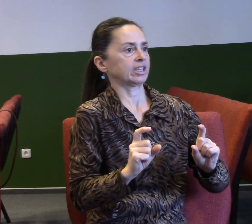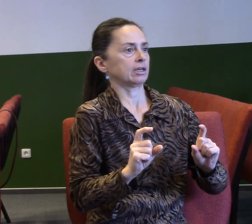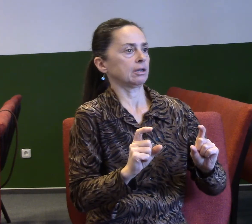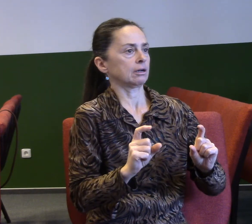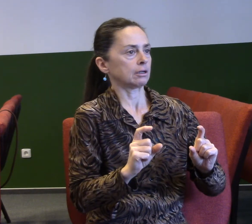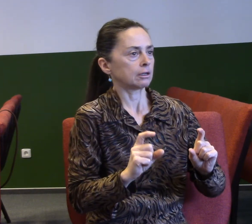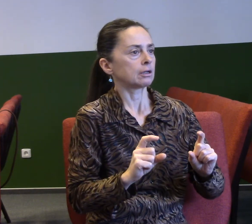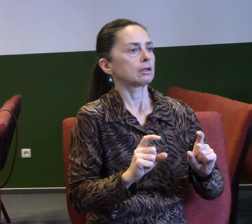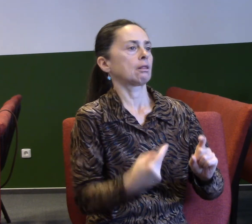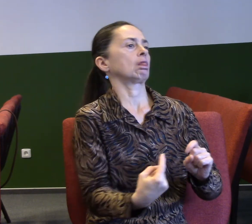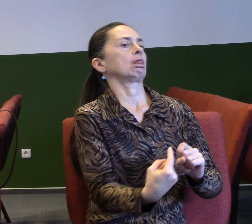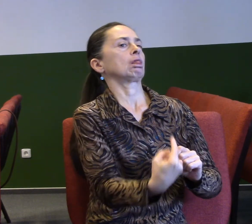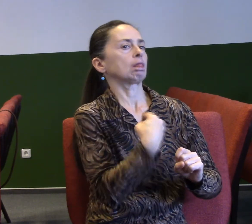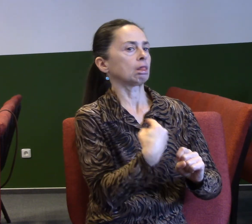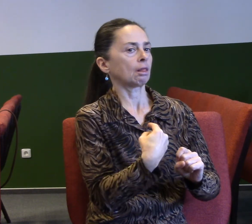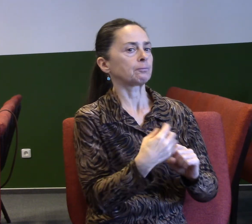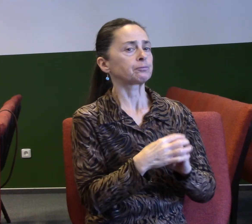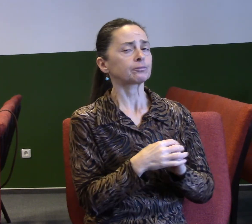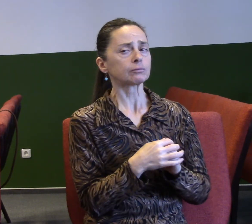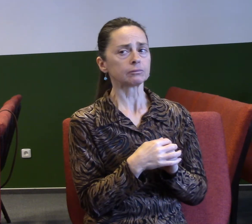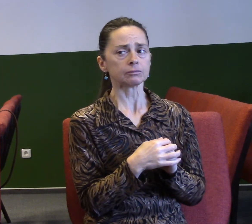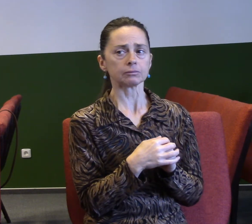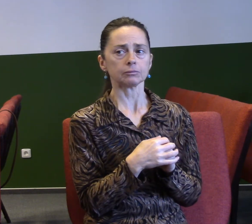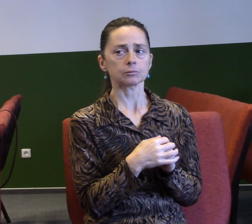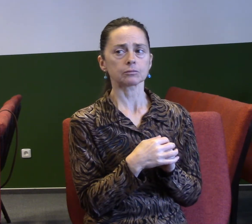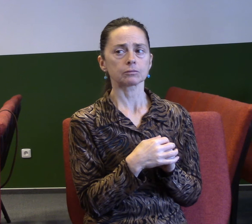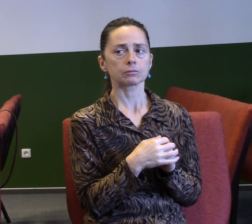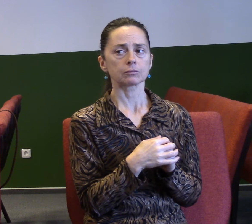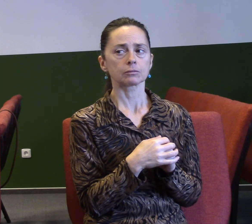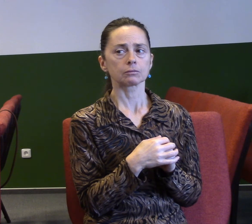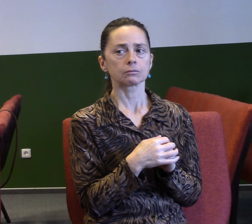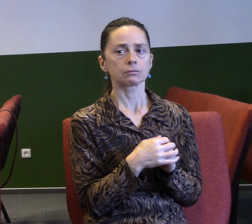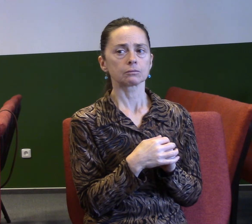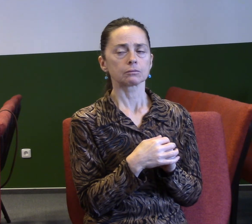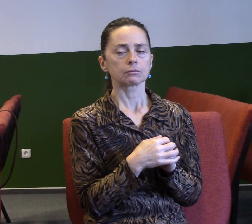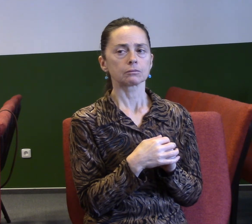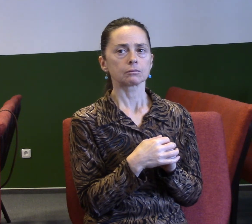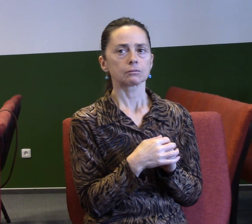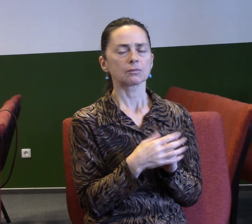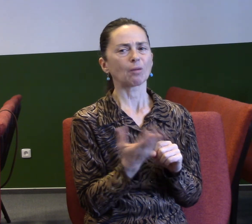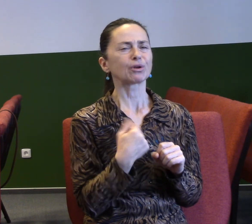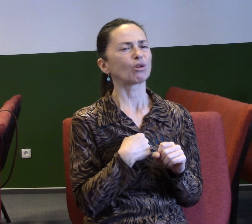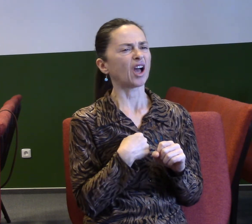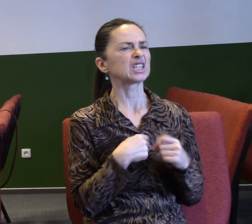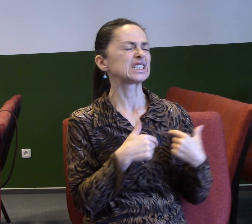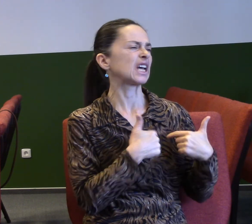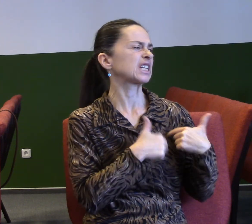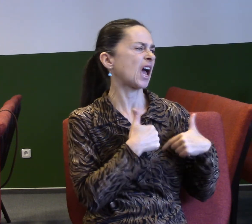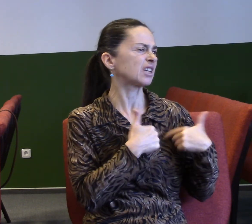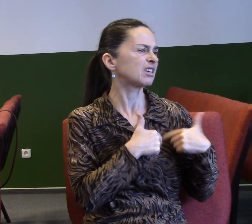pracovní činnosti. A mě to samozřejmě zranilo. Byl jsem naštvaný a